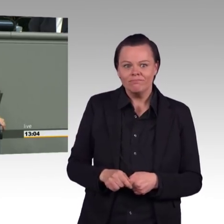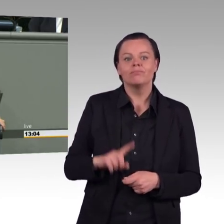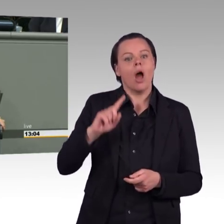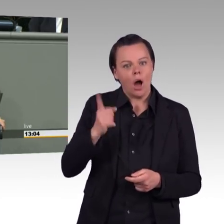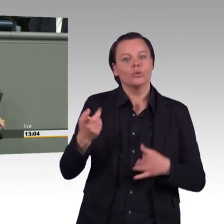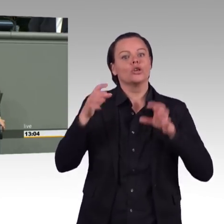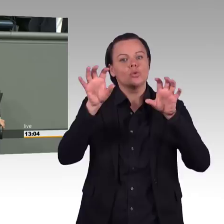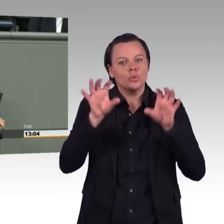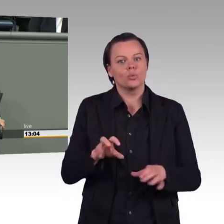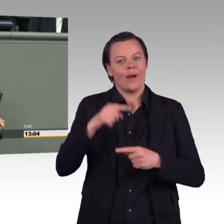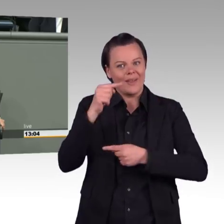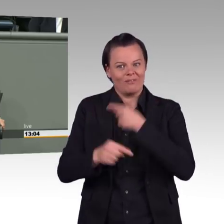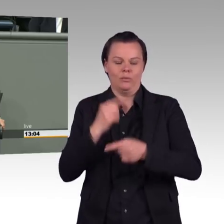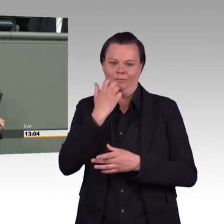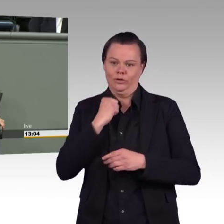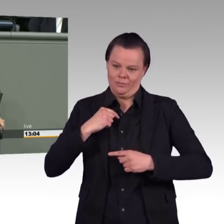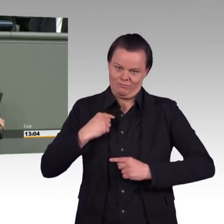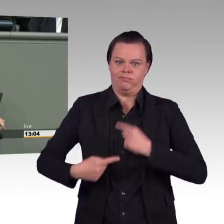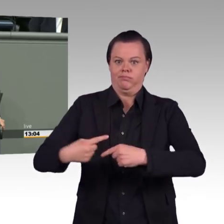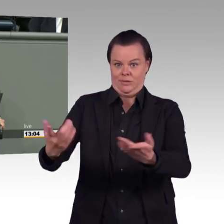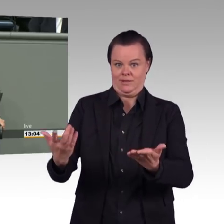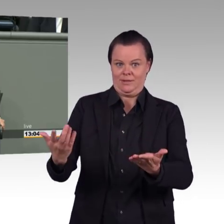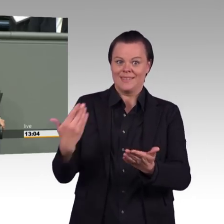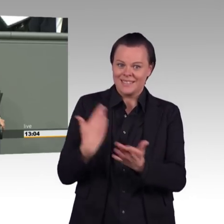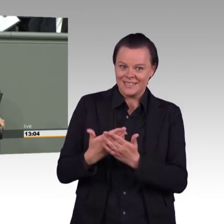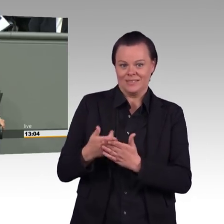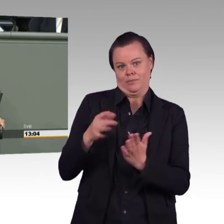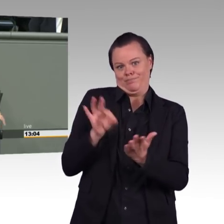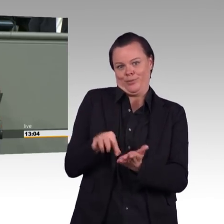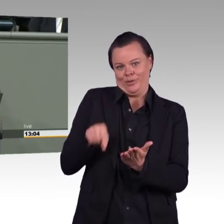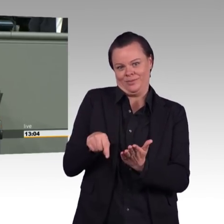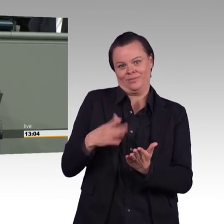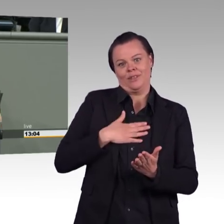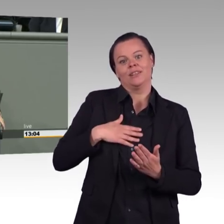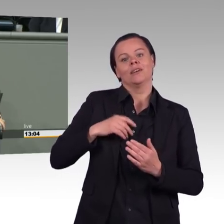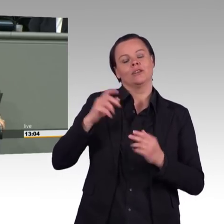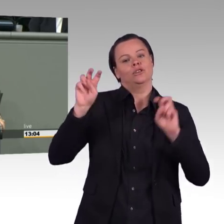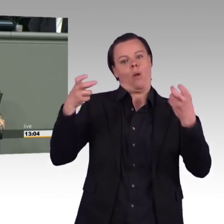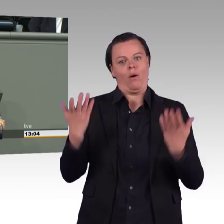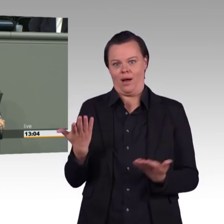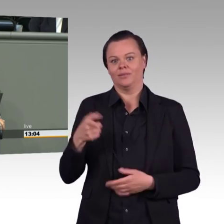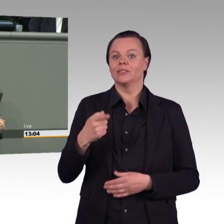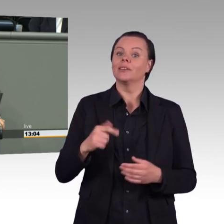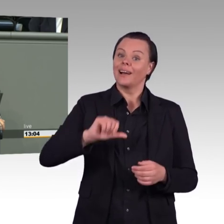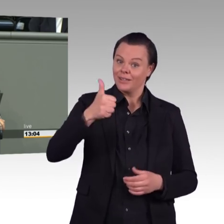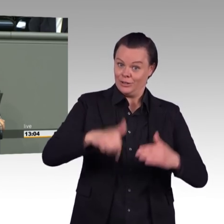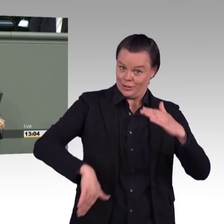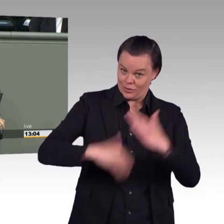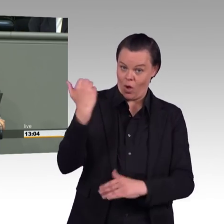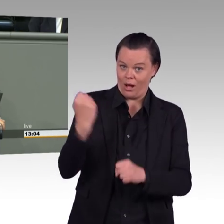politisch einen gesamten Industriezweig abschalten will, weil ja angeblich klimapolitisch nicht mehr in die Welt passt,